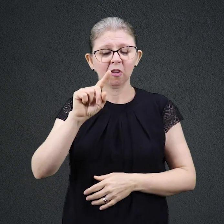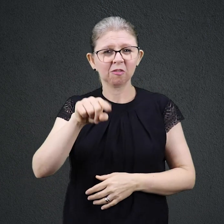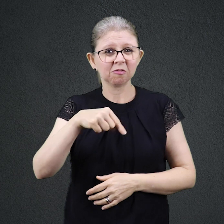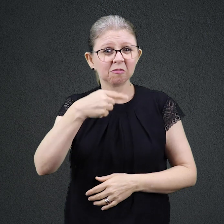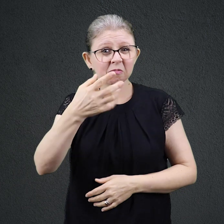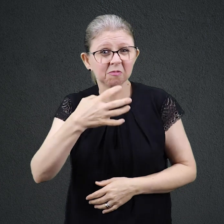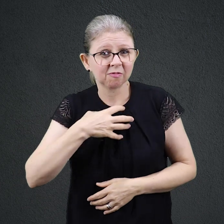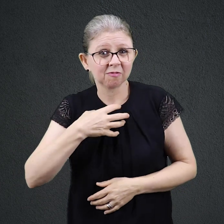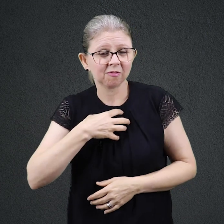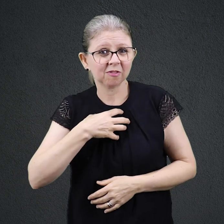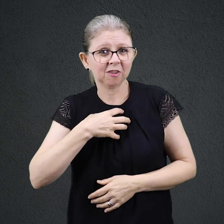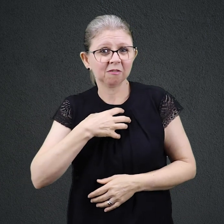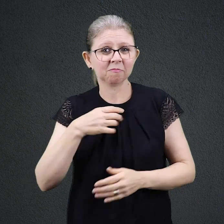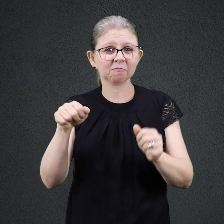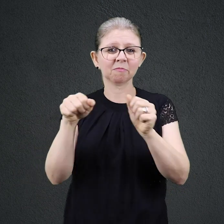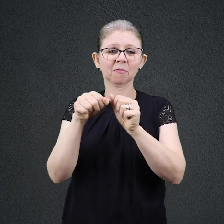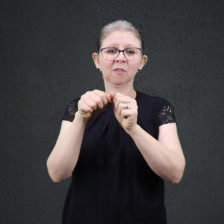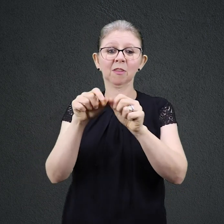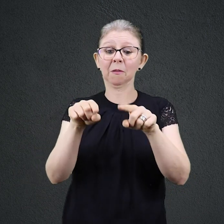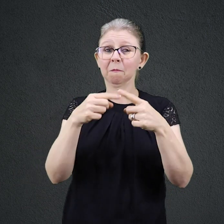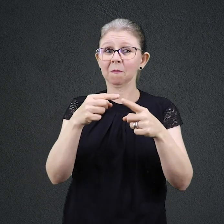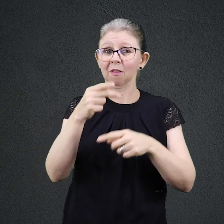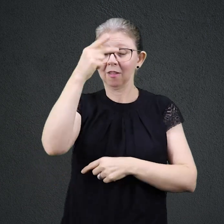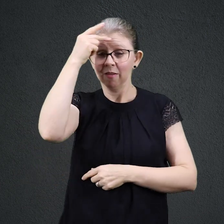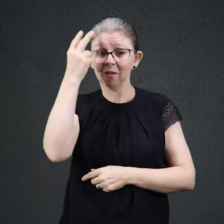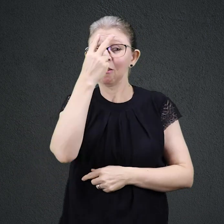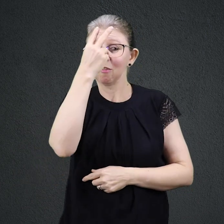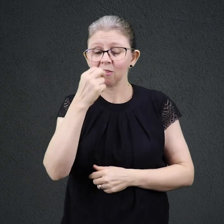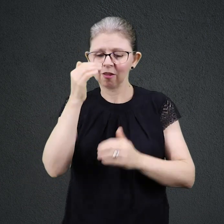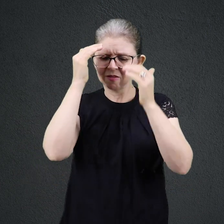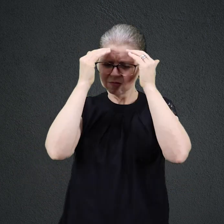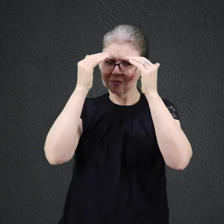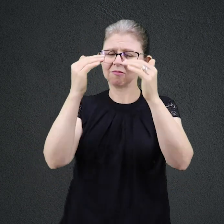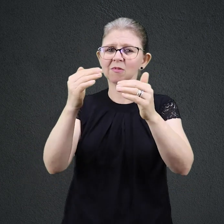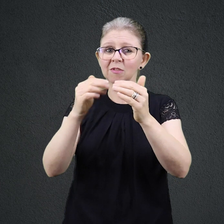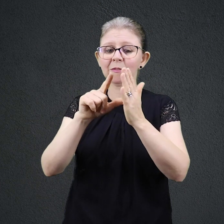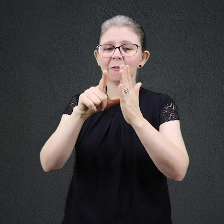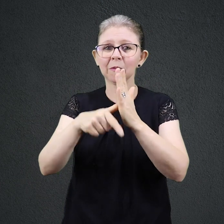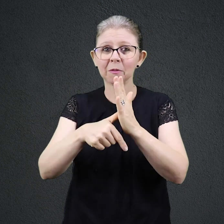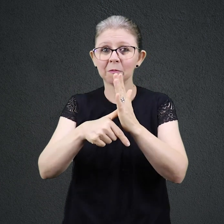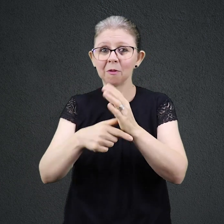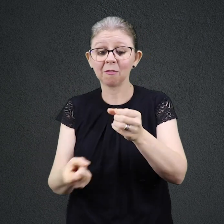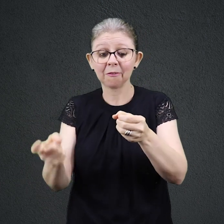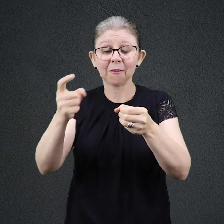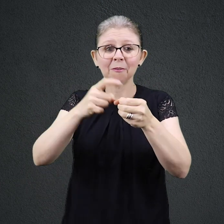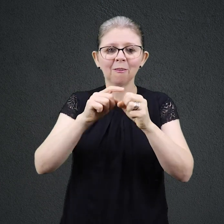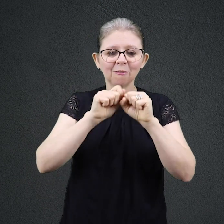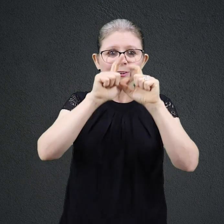voltou vendo. Seu testemunho aos que o interrogaram foi contundente. O homem chamado Jesus misturou terra com